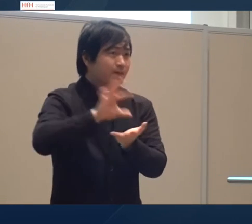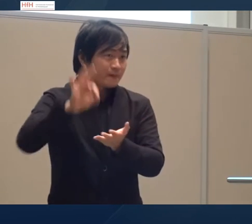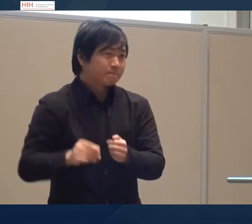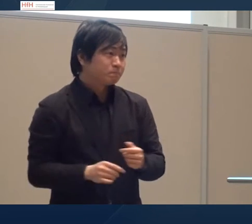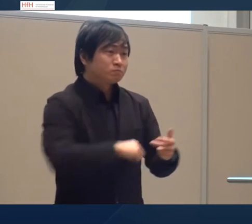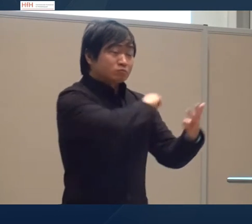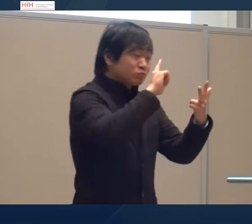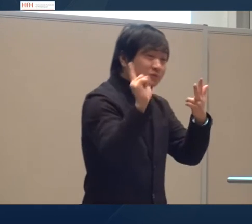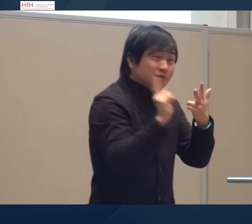werden wir analysieren.